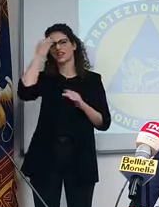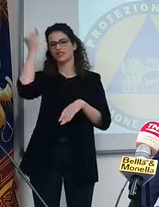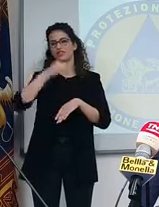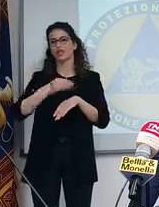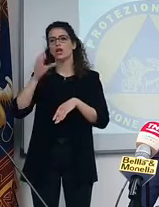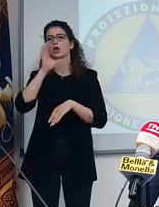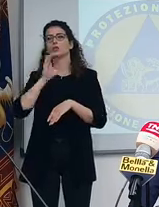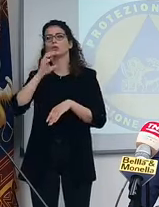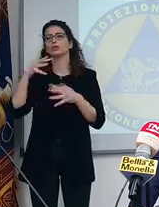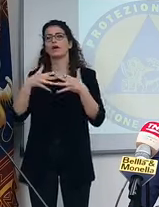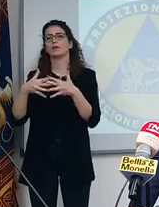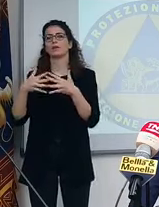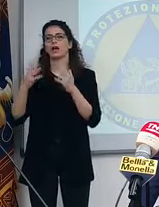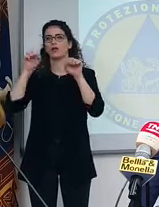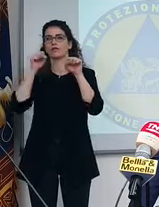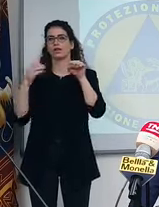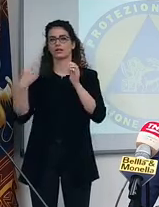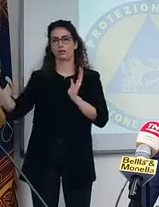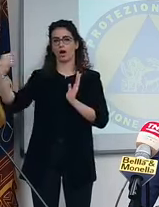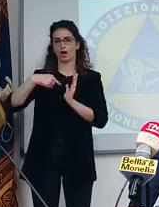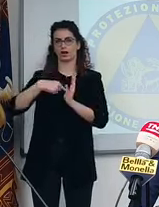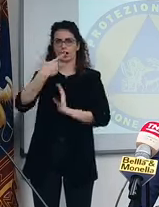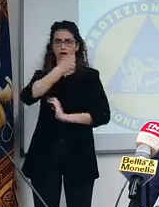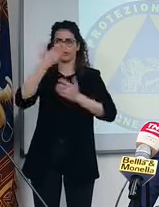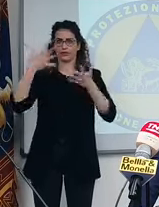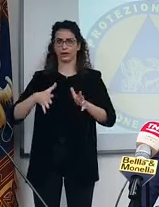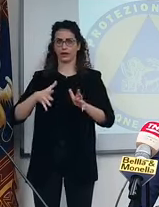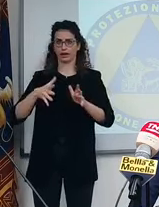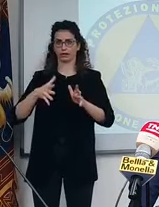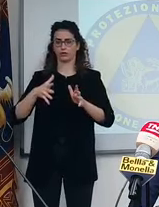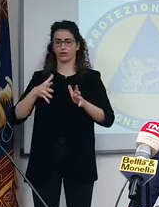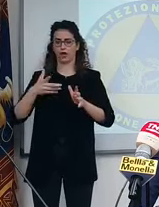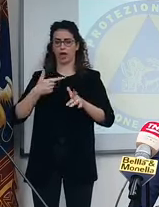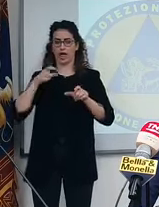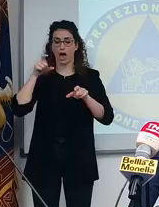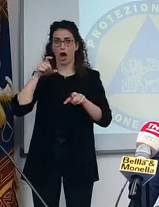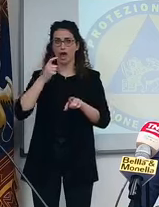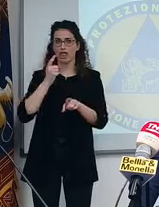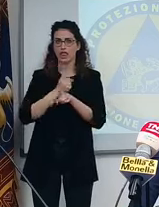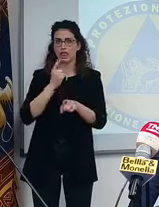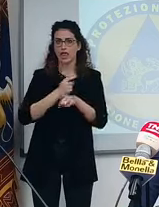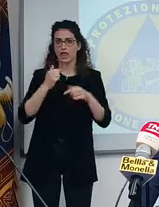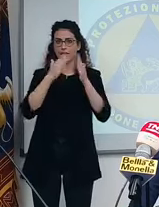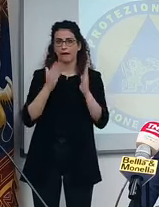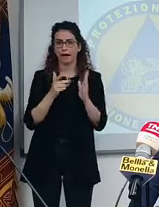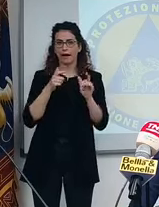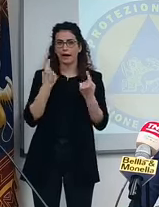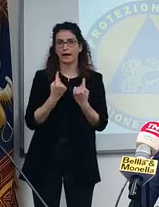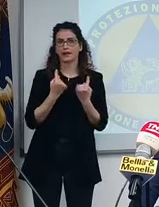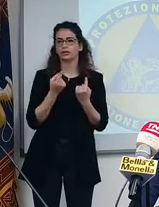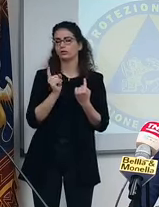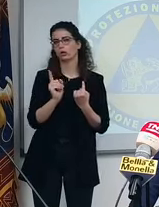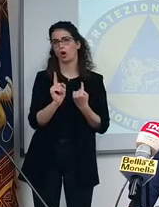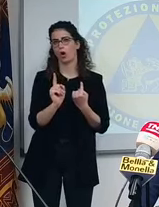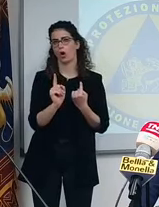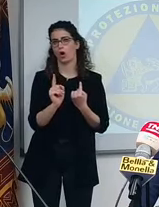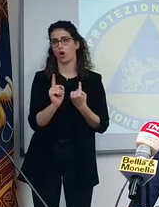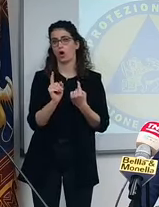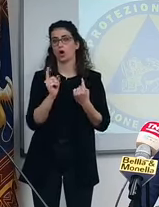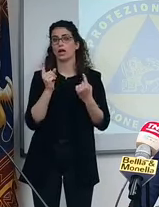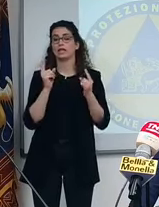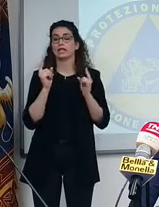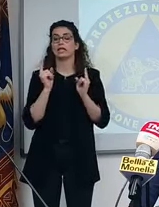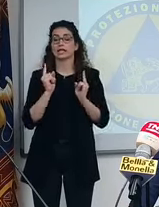e è vaccinato non deve fare quarantene. Perché sennò noi perdiamo tutti i turisti. E